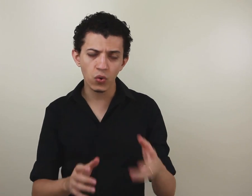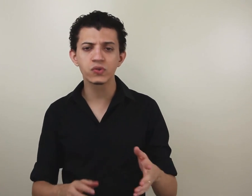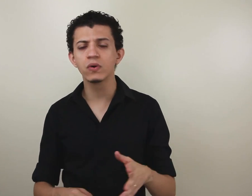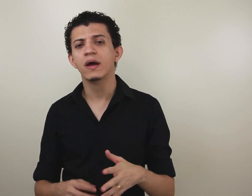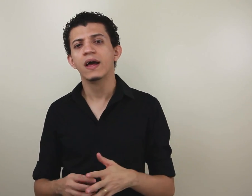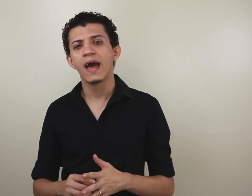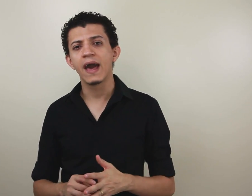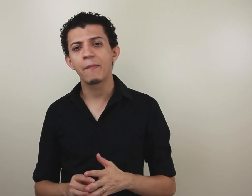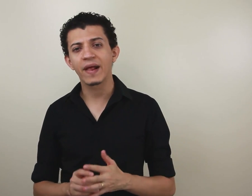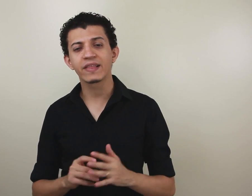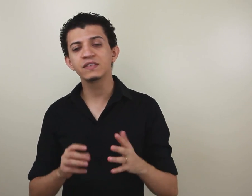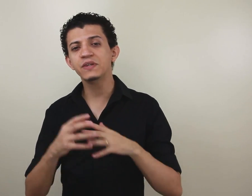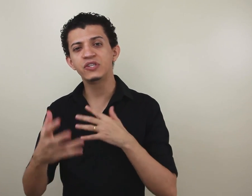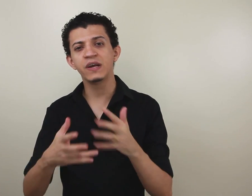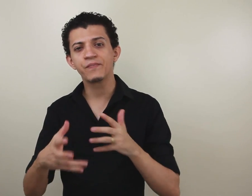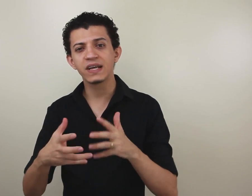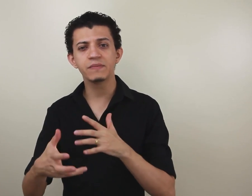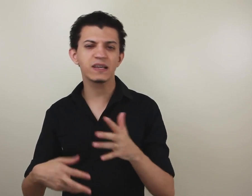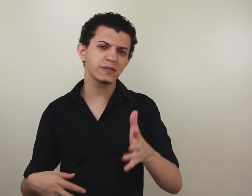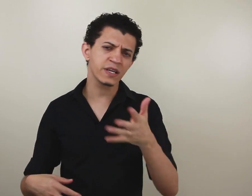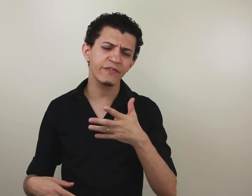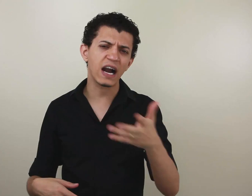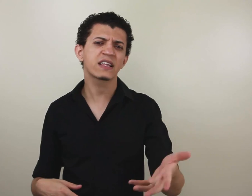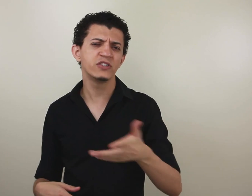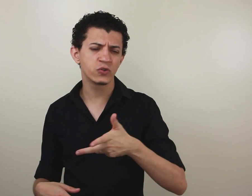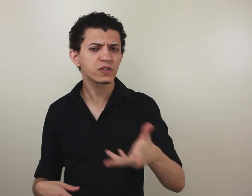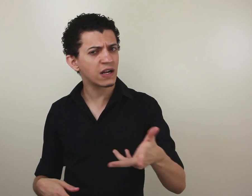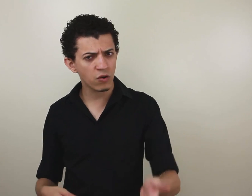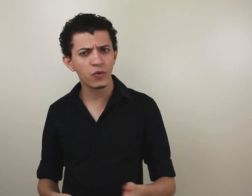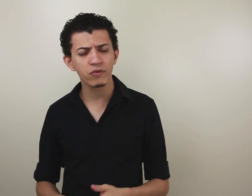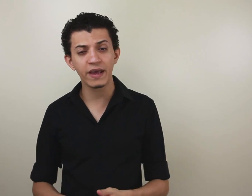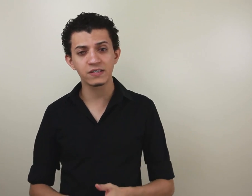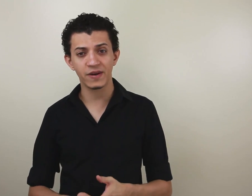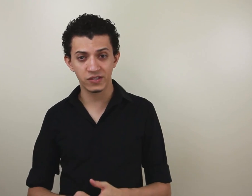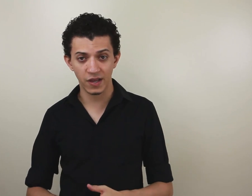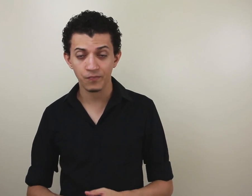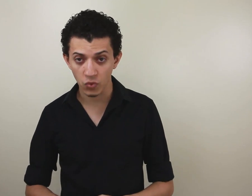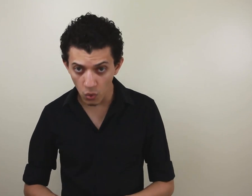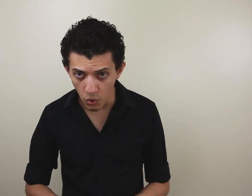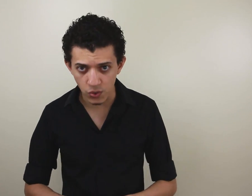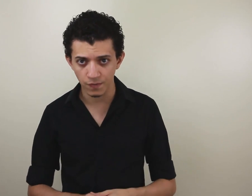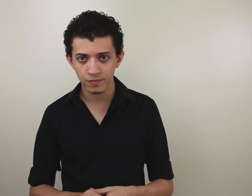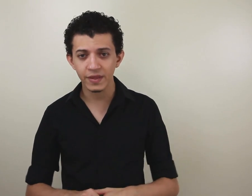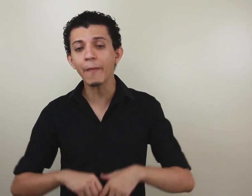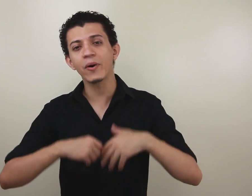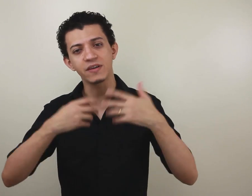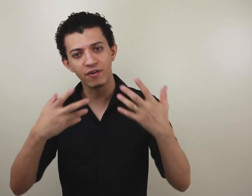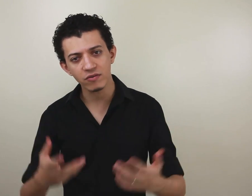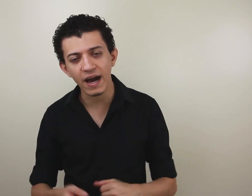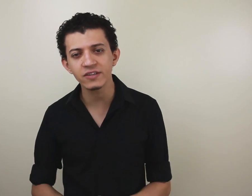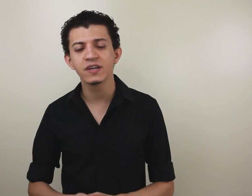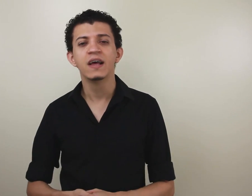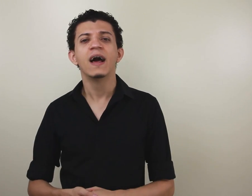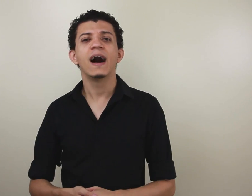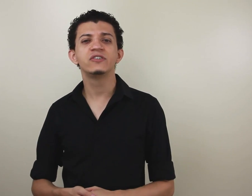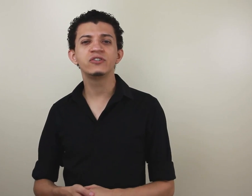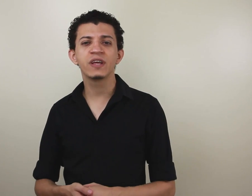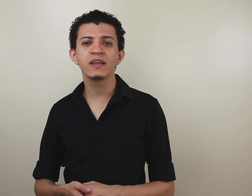curso para transmitir esse mesmo significado que a gente usa na língua portuguesa para dizer curso. Depois da faculdade, a gente tem,